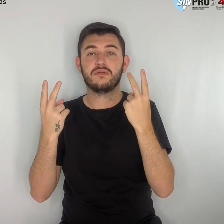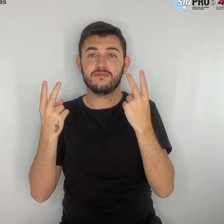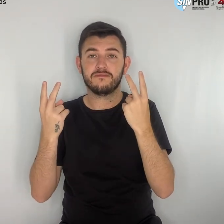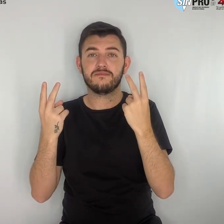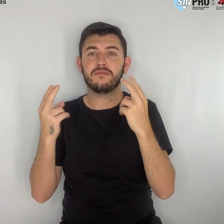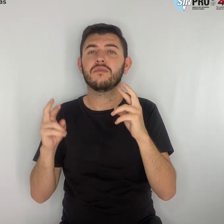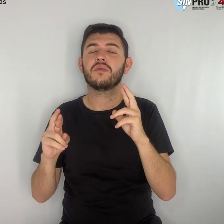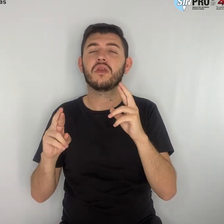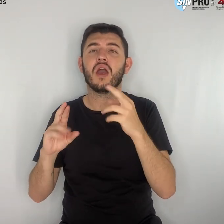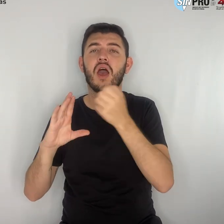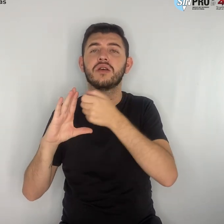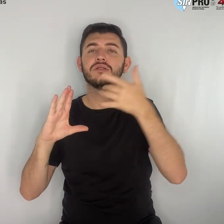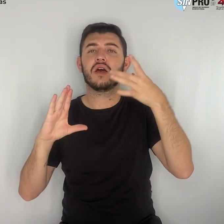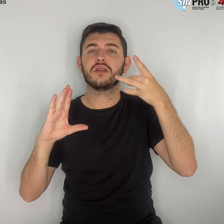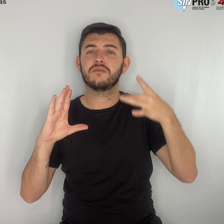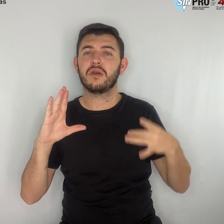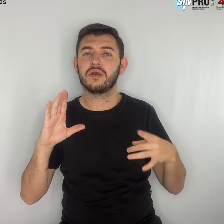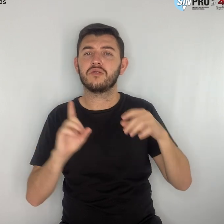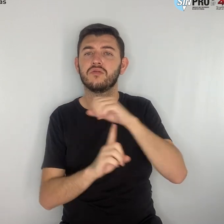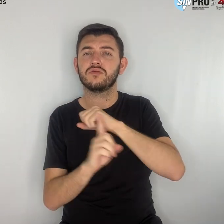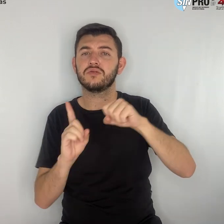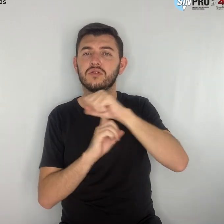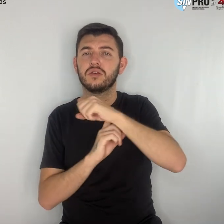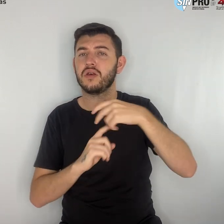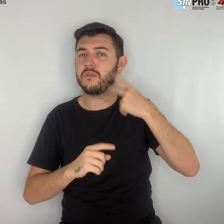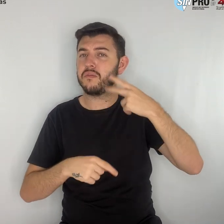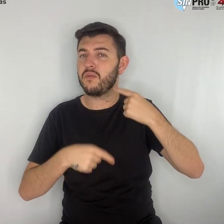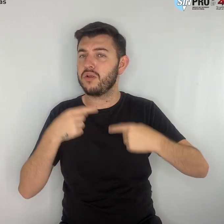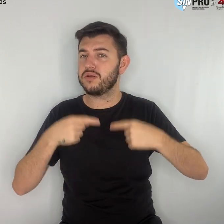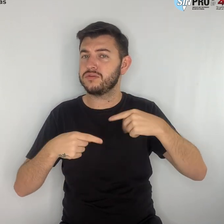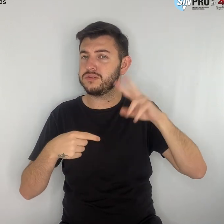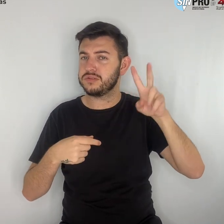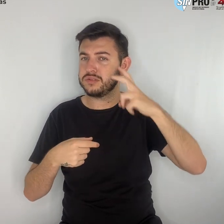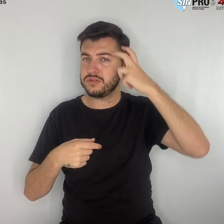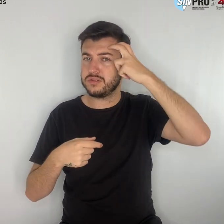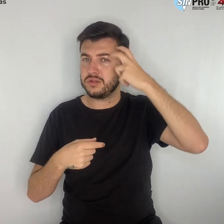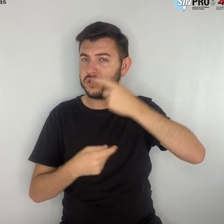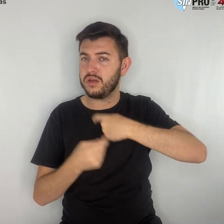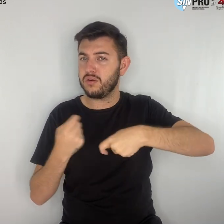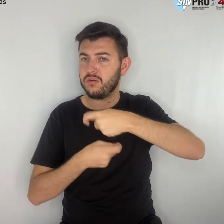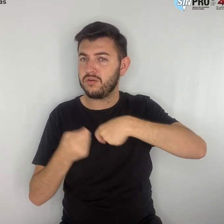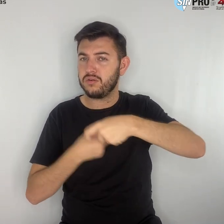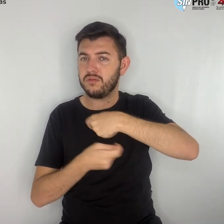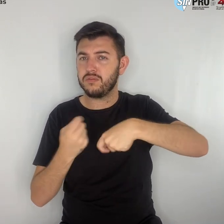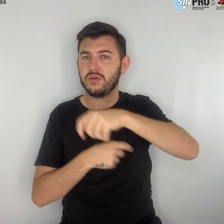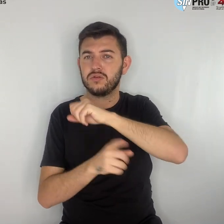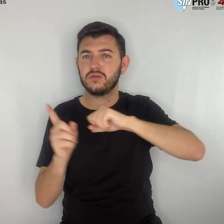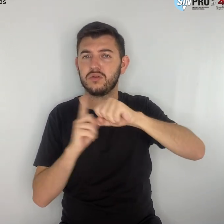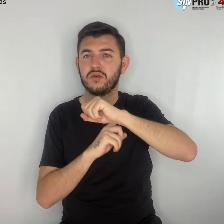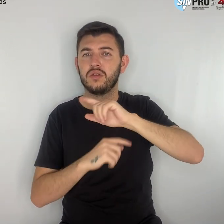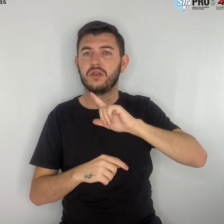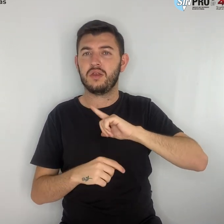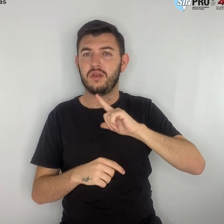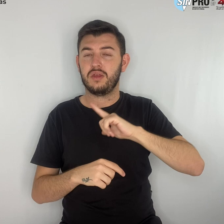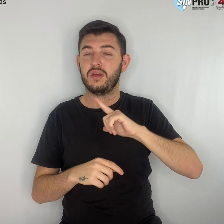aspectos sociais, políticos, culturais e econômicos da sociedade. Além de